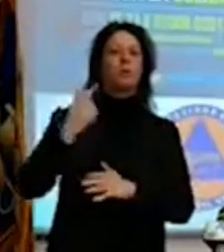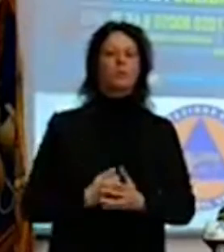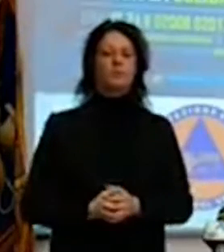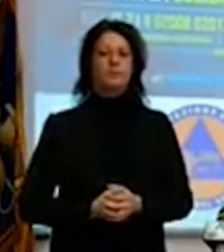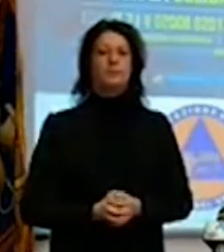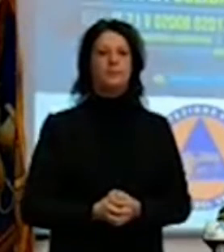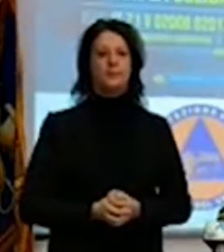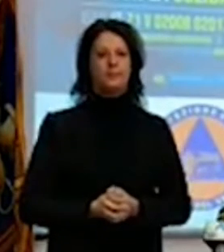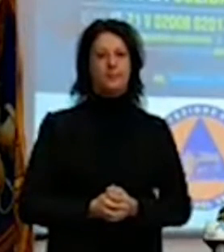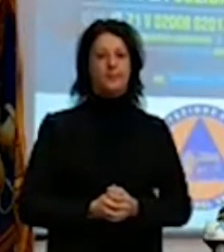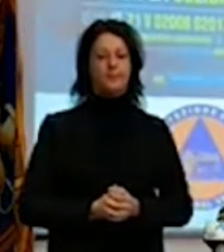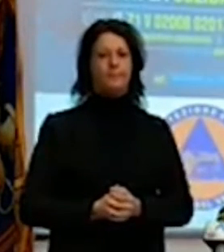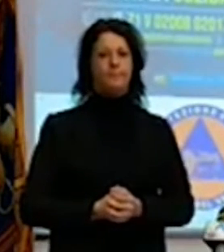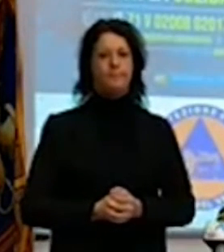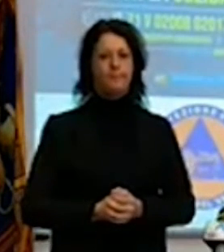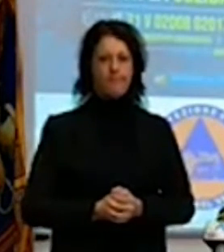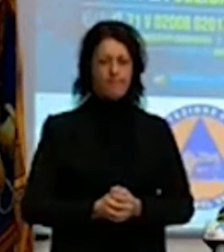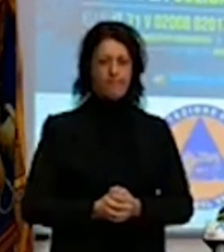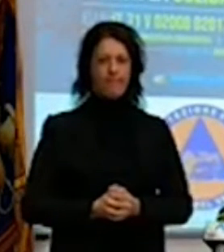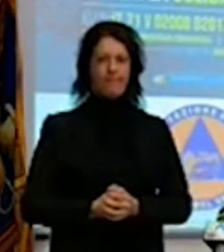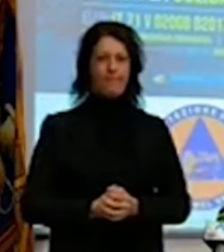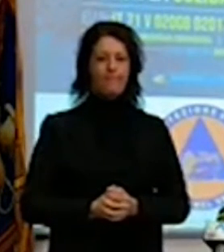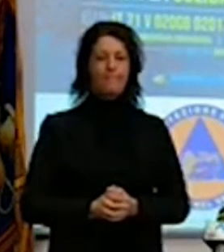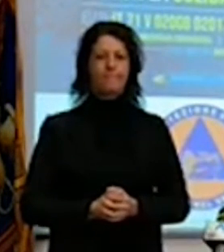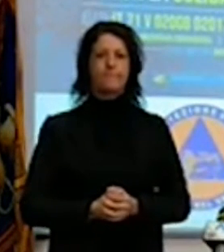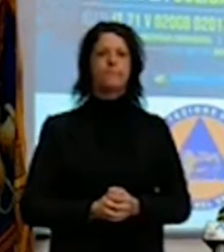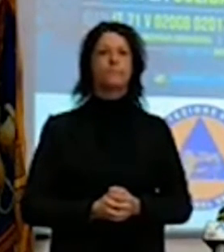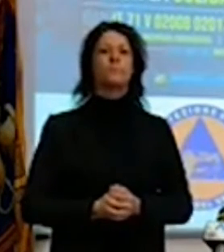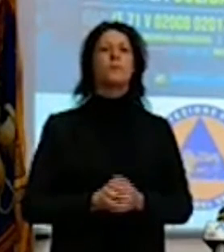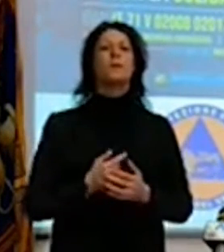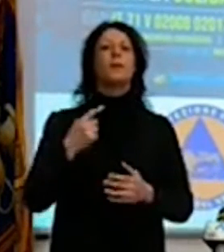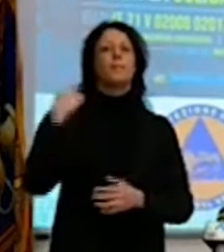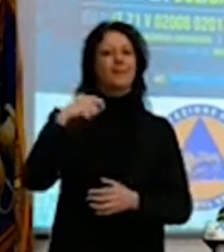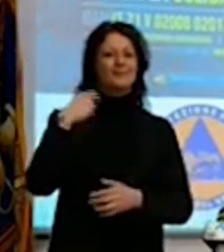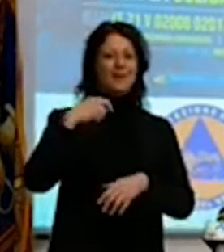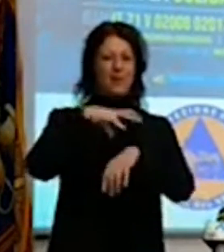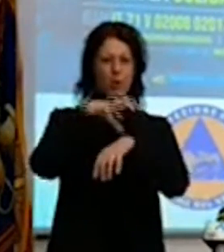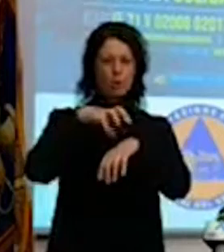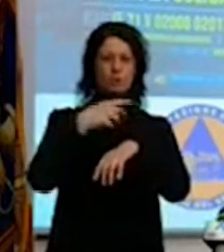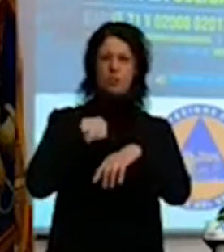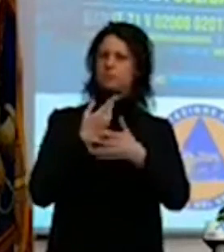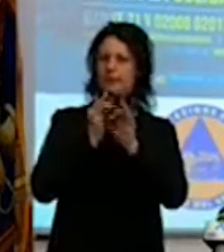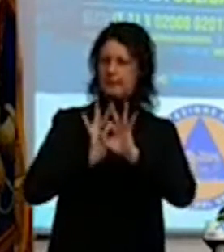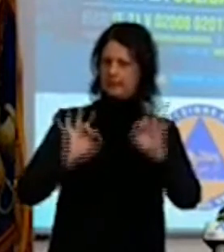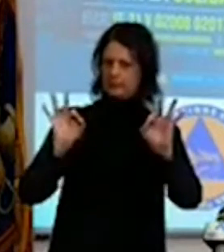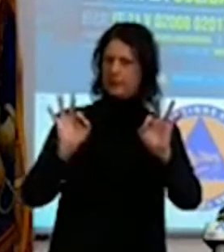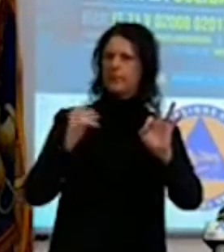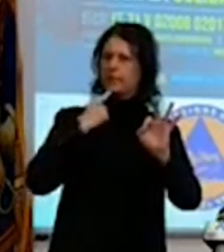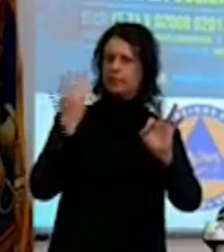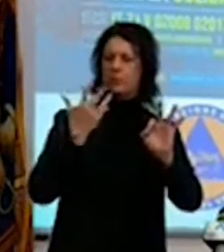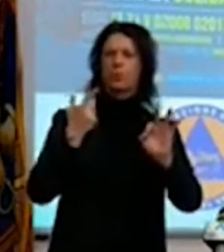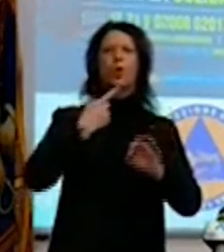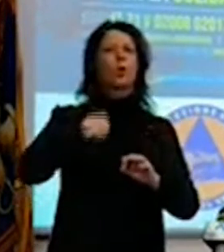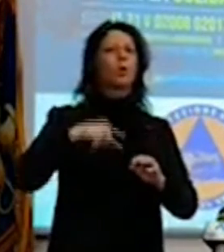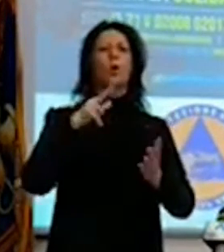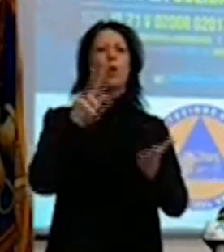In generale ho chiesto e ho dato disponibilità al Presidente del Consiglio, ho confermato che noi stiamo redigendo